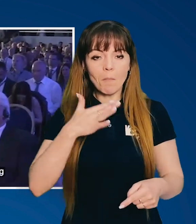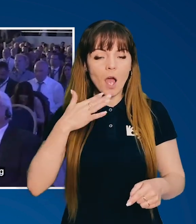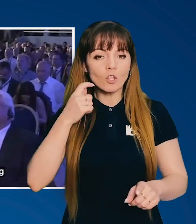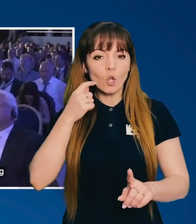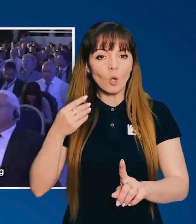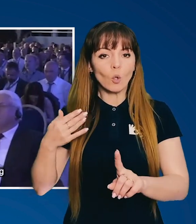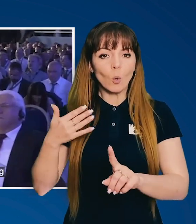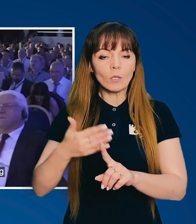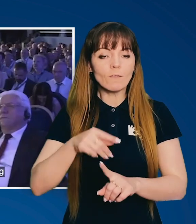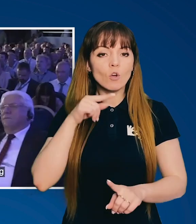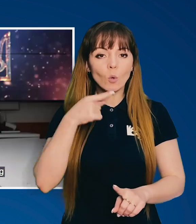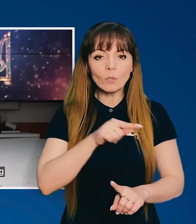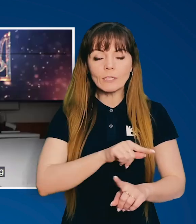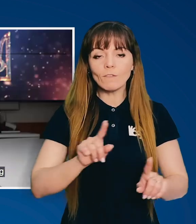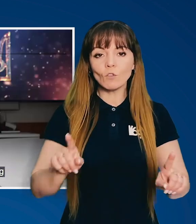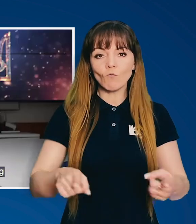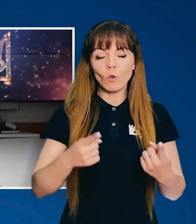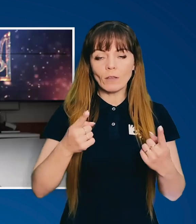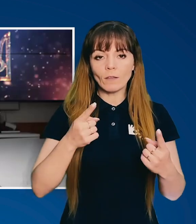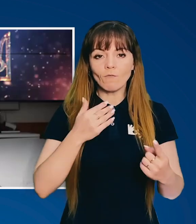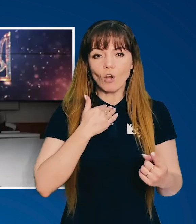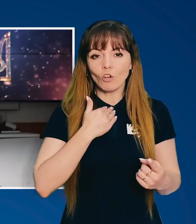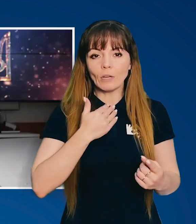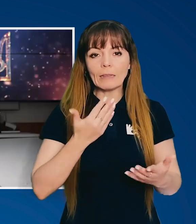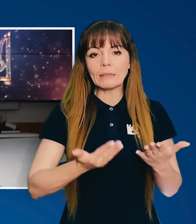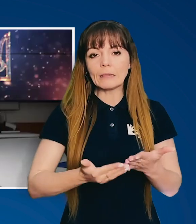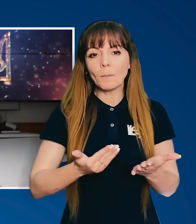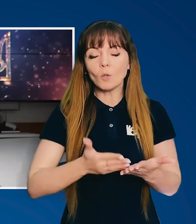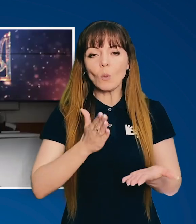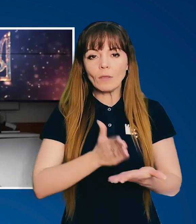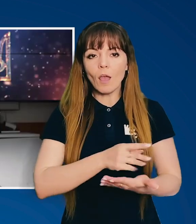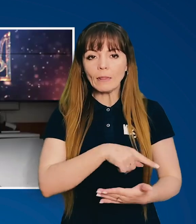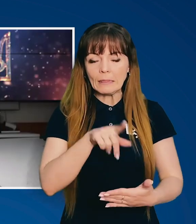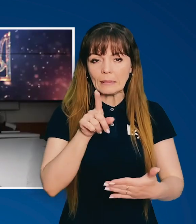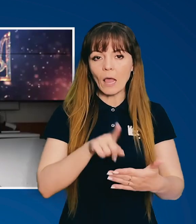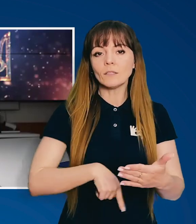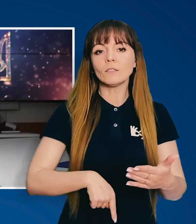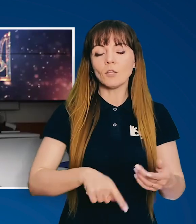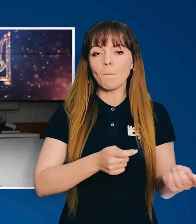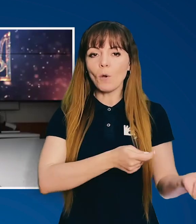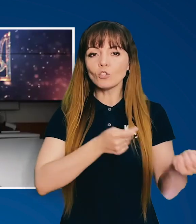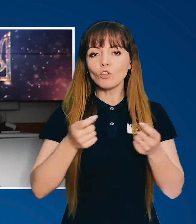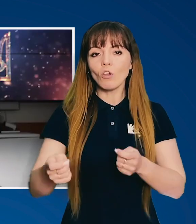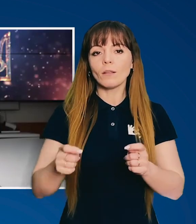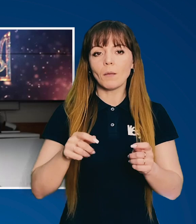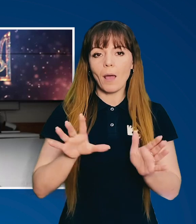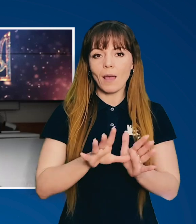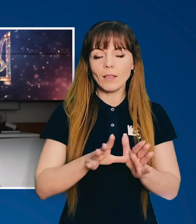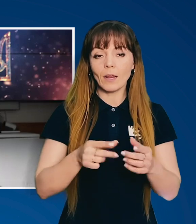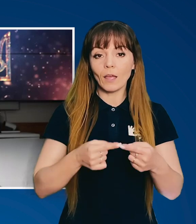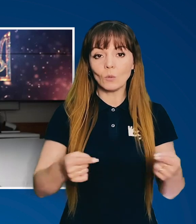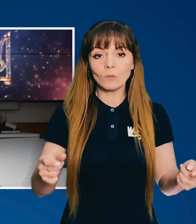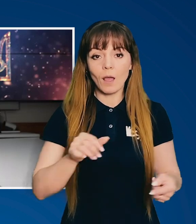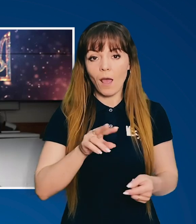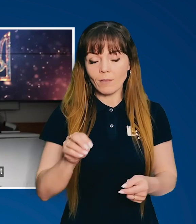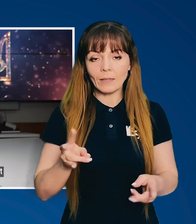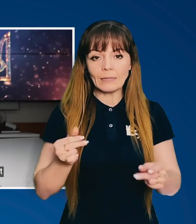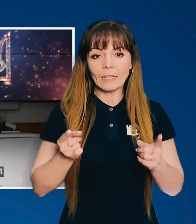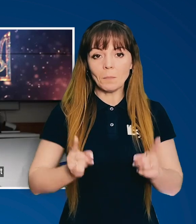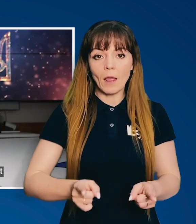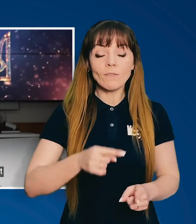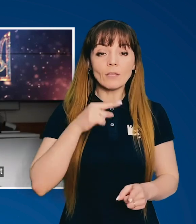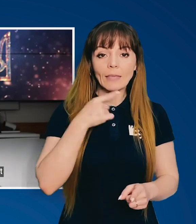кризою. Багато років Росія створювала враження, що нібито є надійним постачальником енергоресурсів.